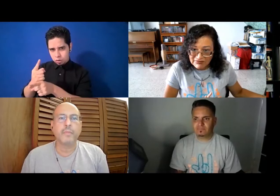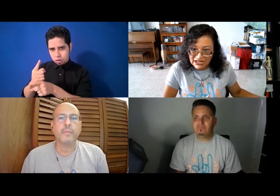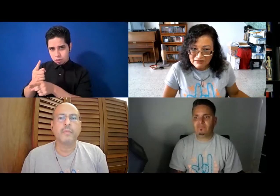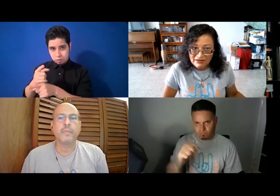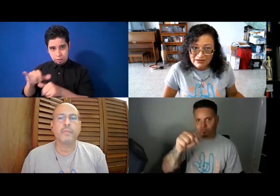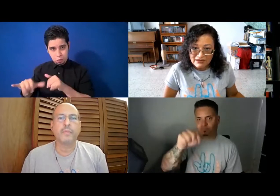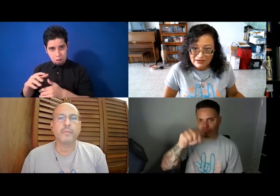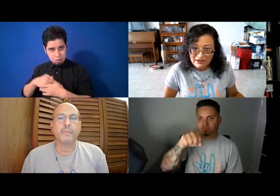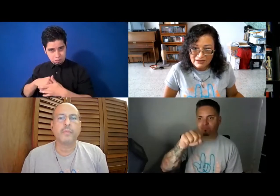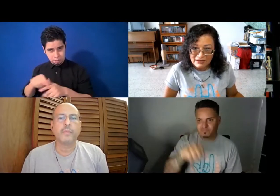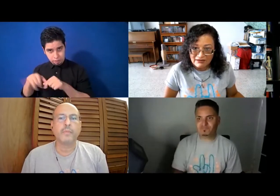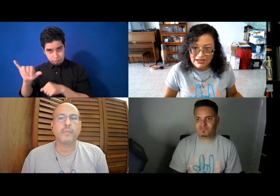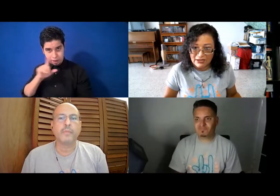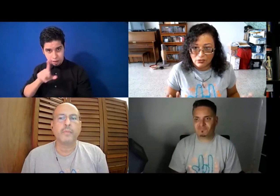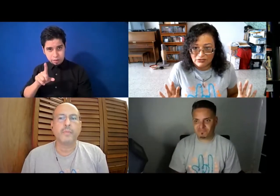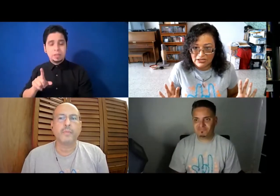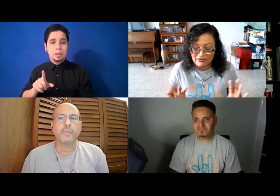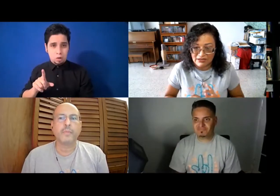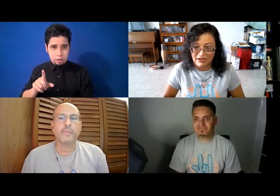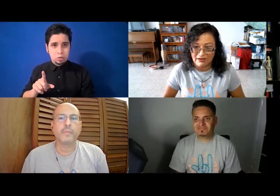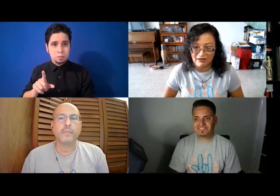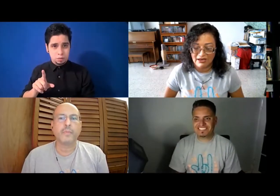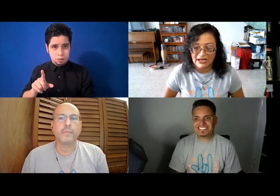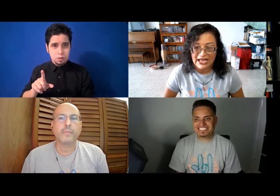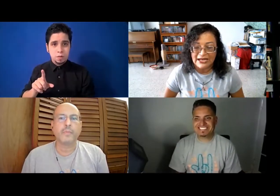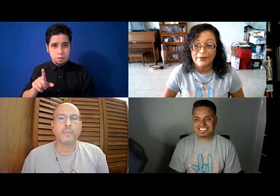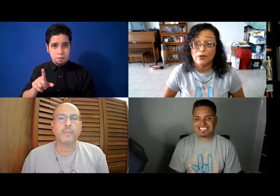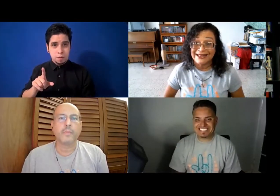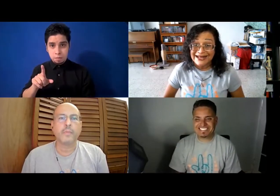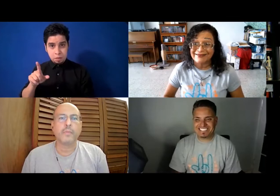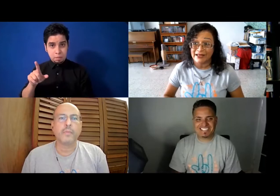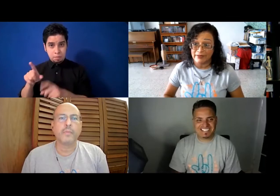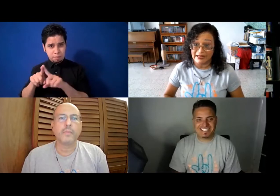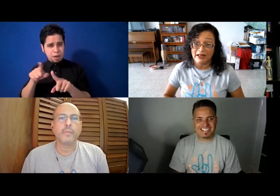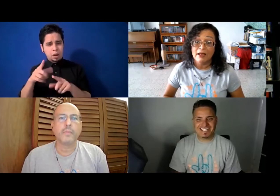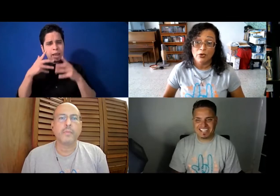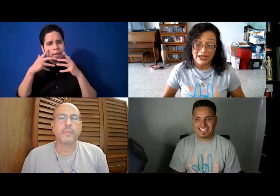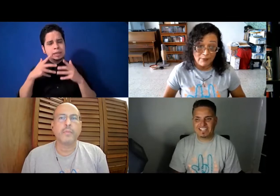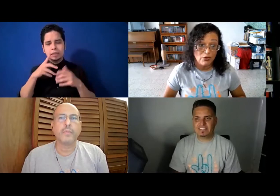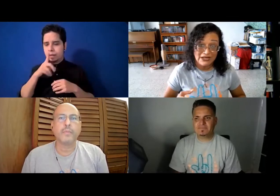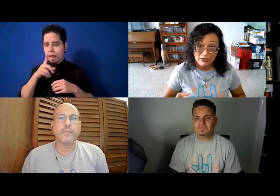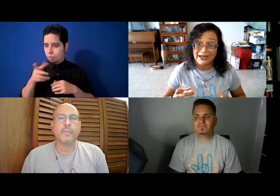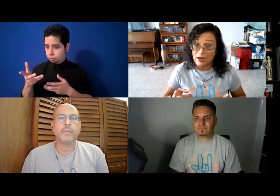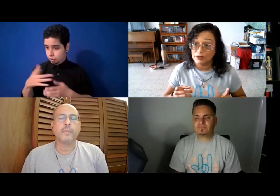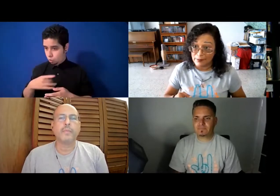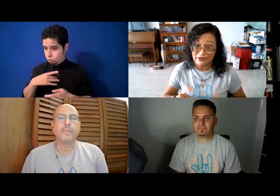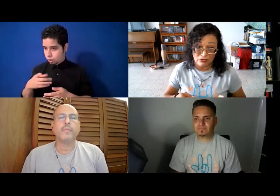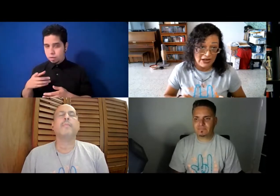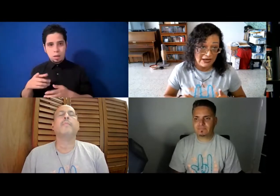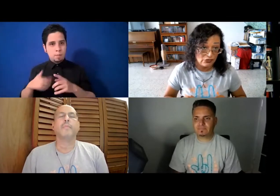¿verdad? Se quedó, sí, en el aire, pero qué triste, ¿verdad? Porque hemos tenido aquí a otras personas y lo